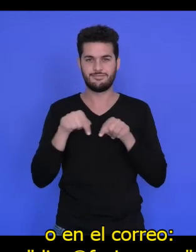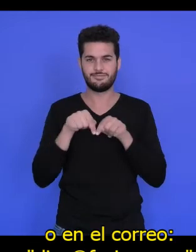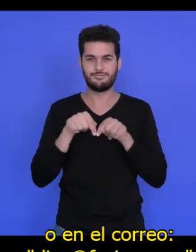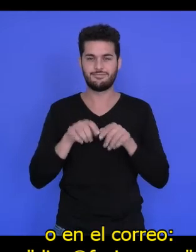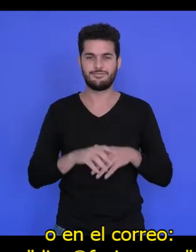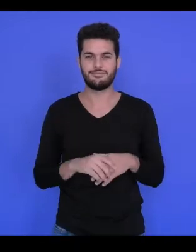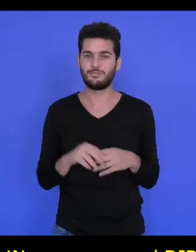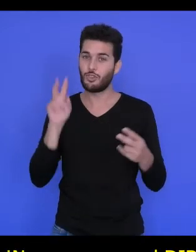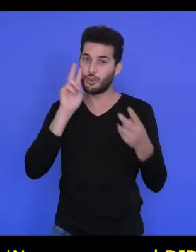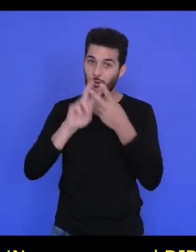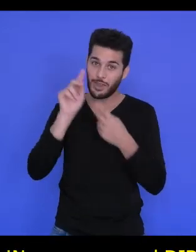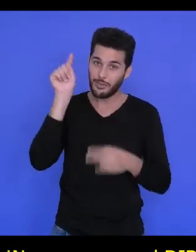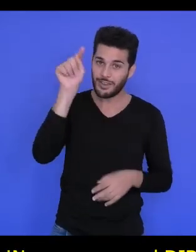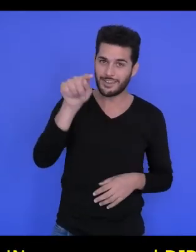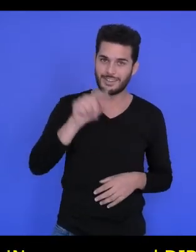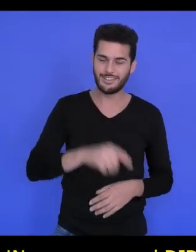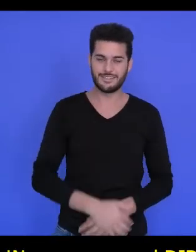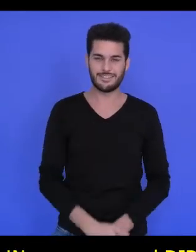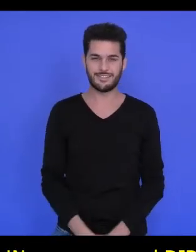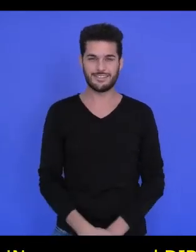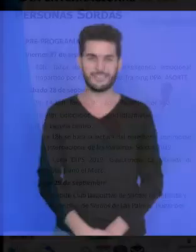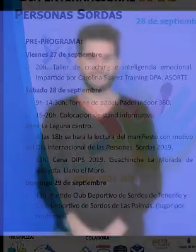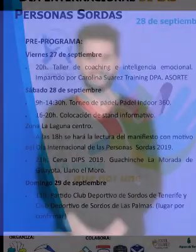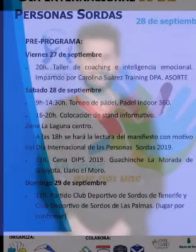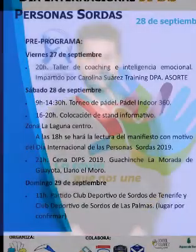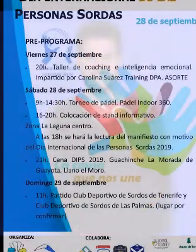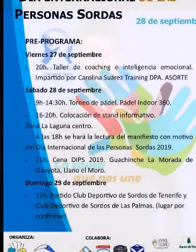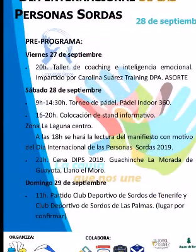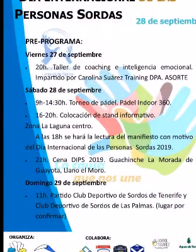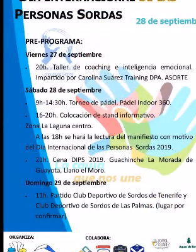Nos vemos en el DIPS. ¡Gracias! ¡Gracias! ¡Gracias!